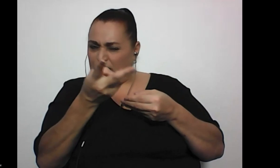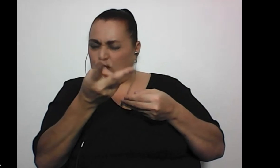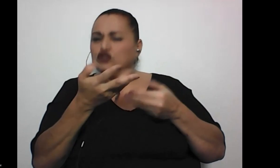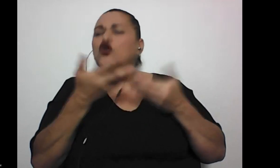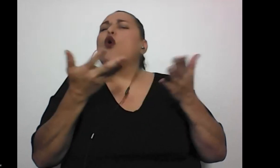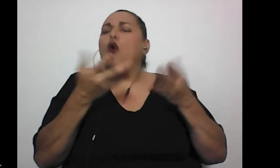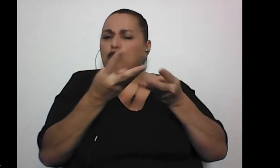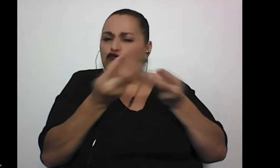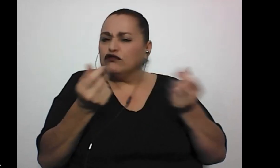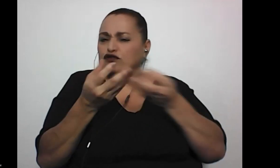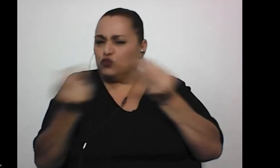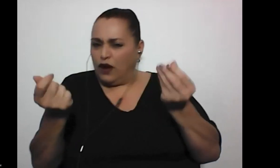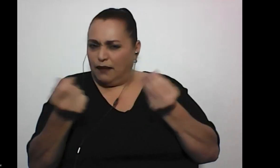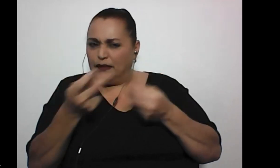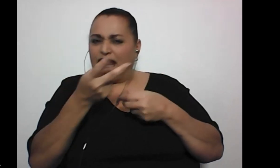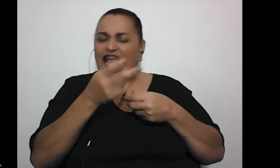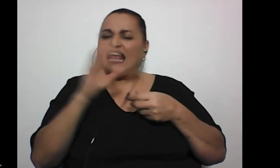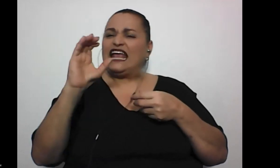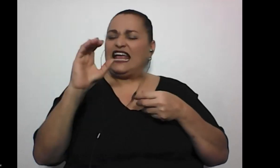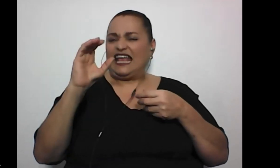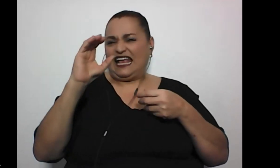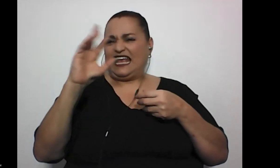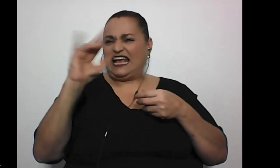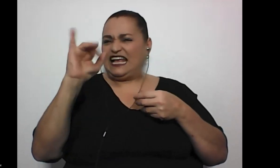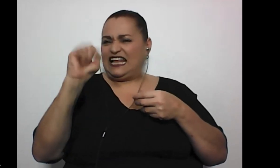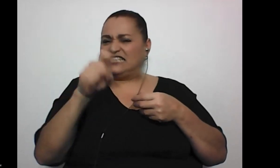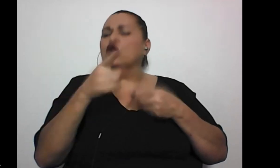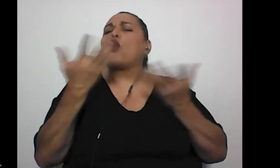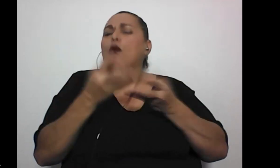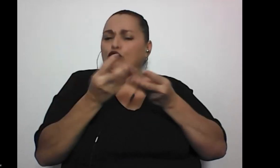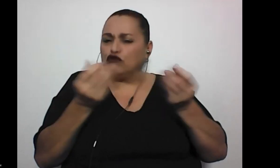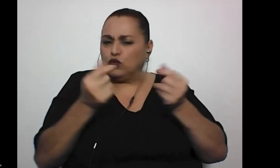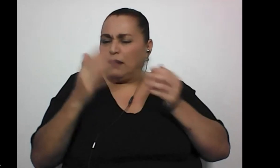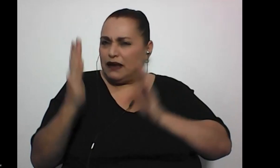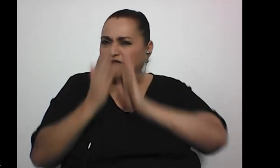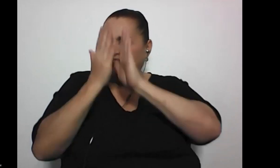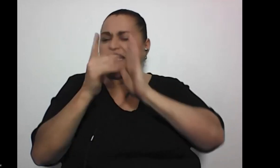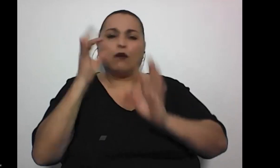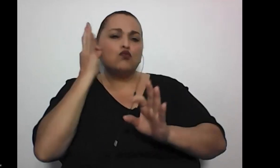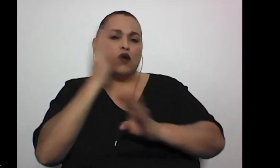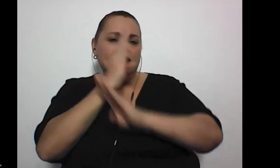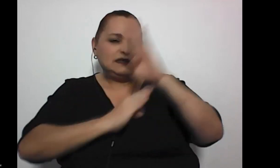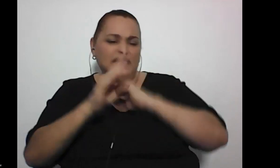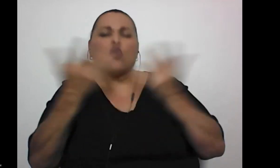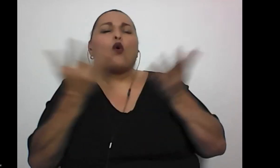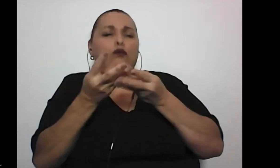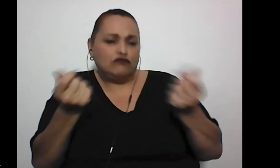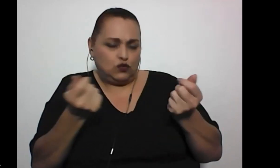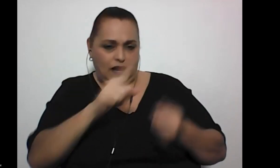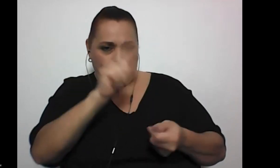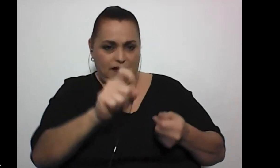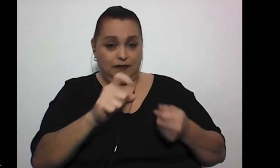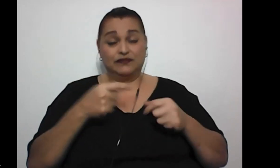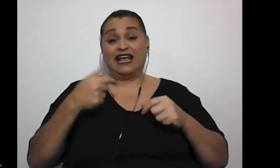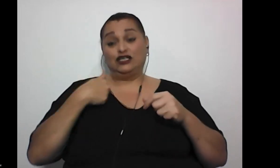cómo has resuelto o cómo estás resolviendo esas barreras y dificultades que enfrentas como mujer con discapacidad. Bueno,